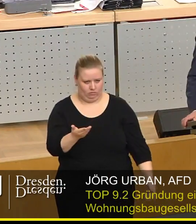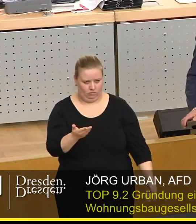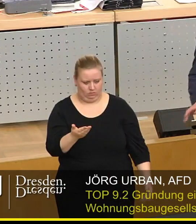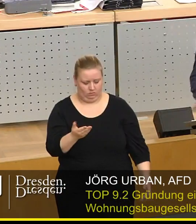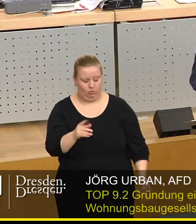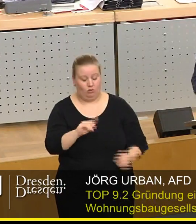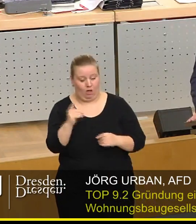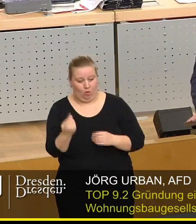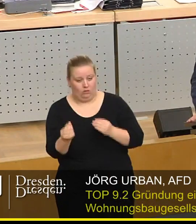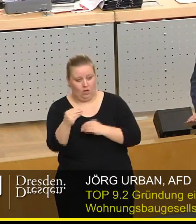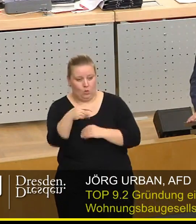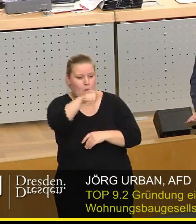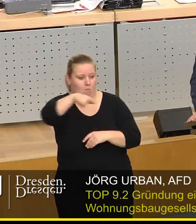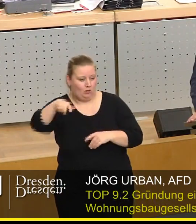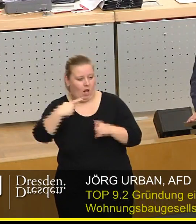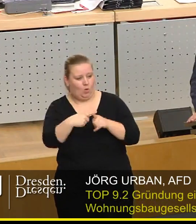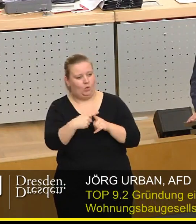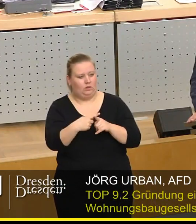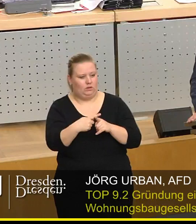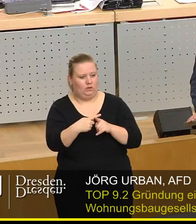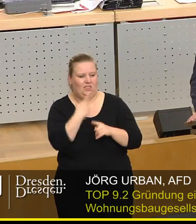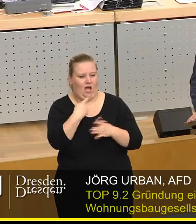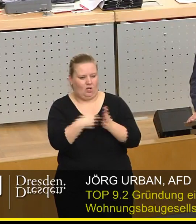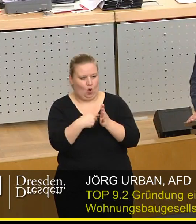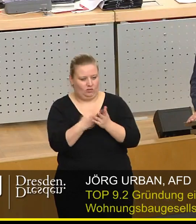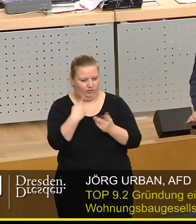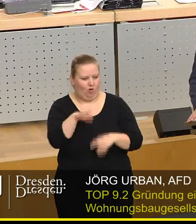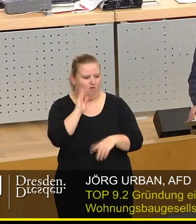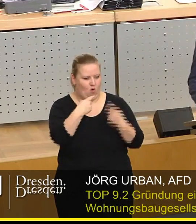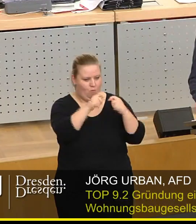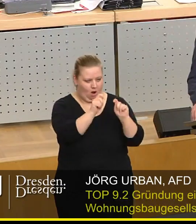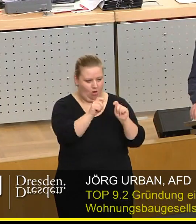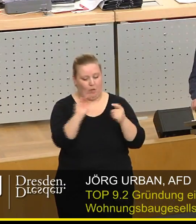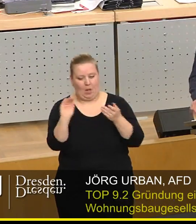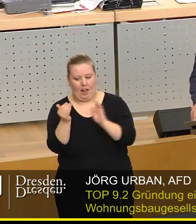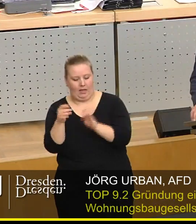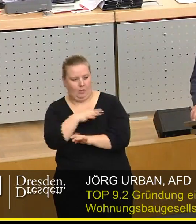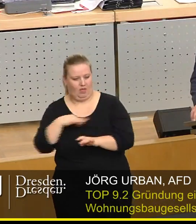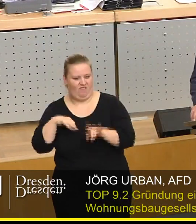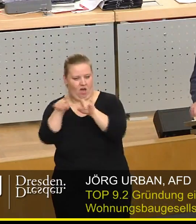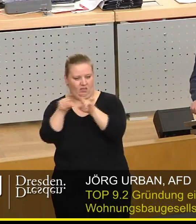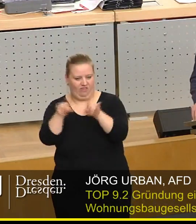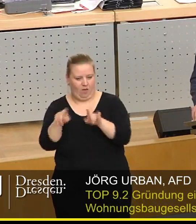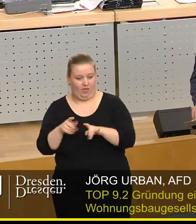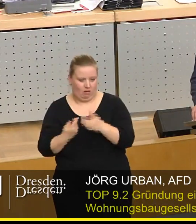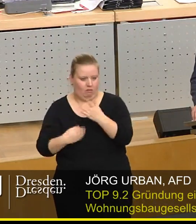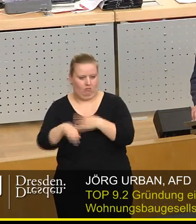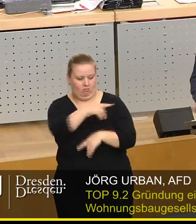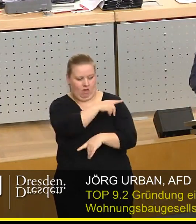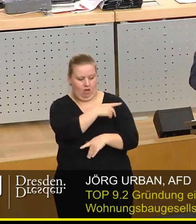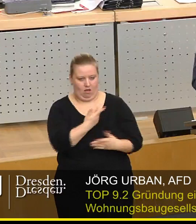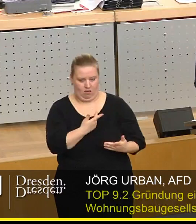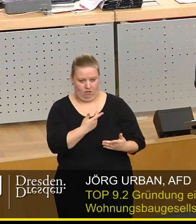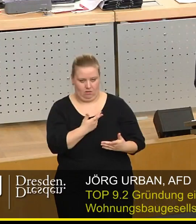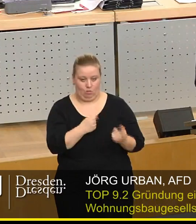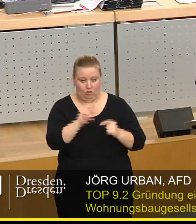Zudem ist der notwendige Personal und Sachkostenanteil einer WOBA im Vergleich zu kleineren privaten Vermietern deutlich höher anzusetzen,